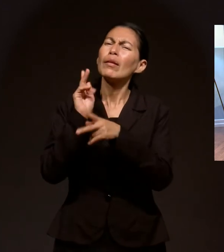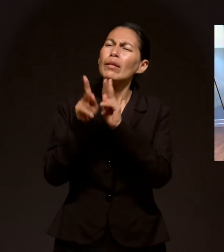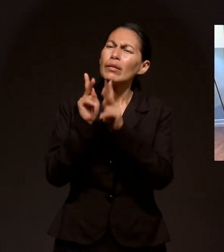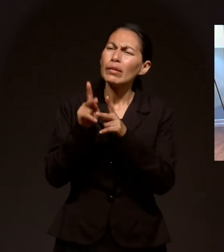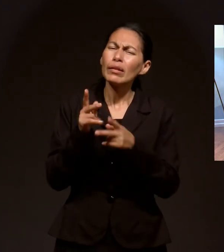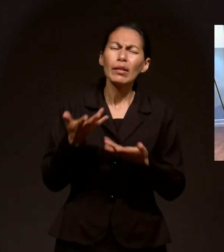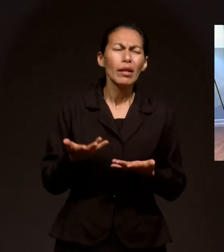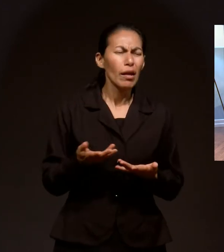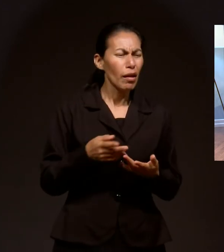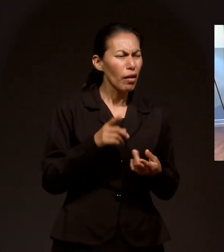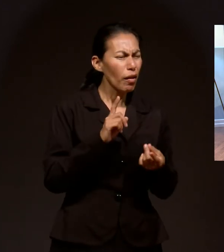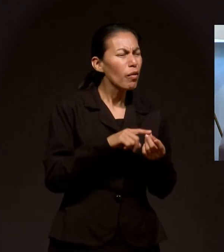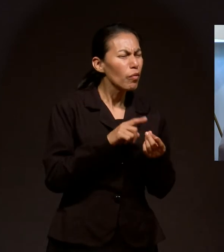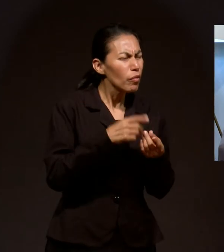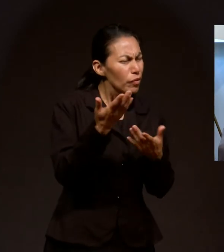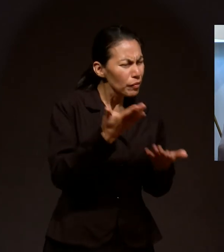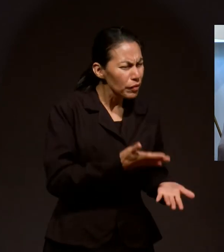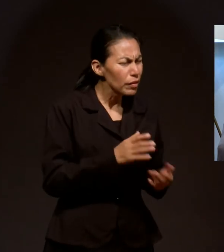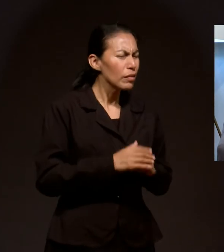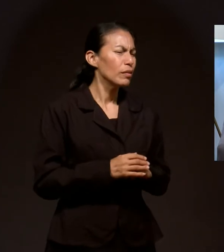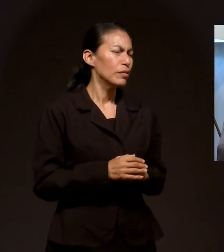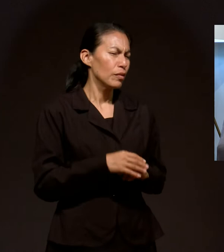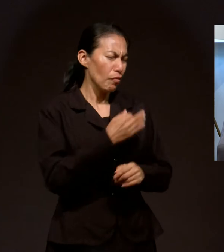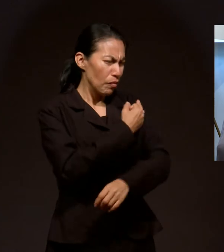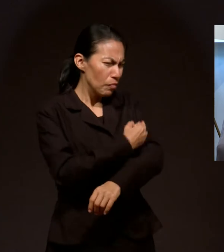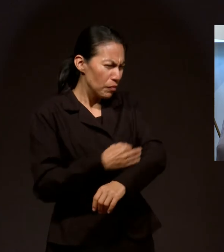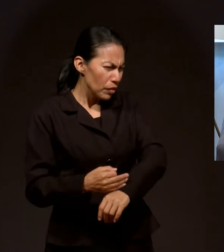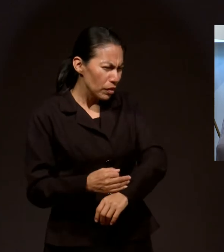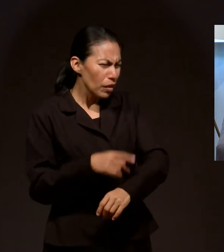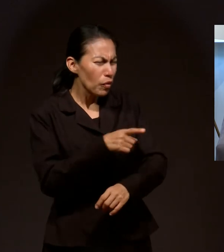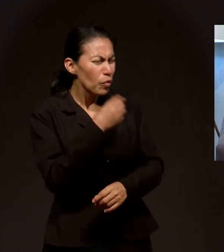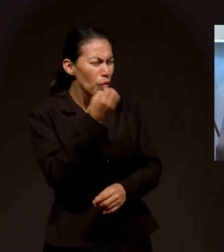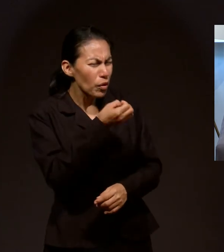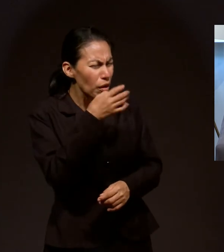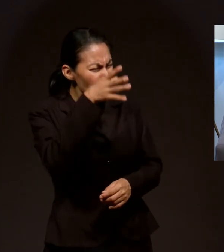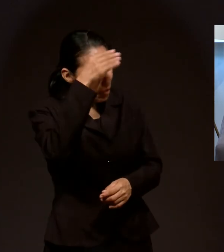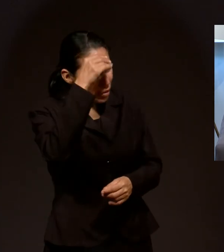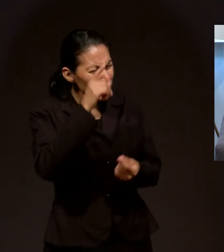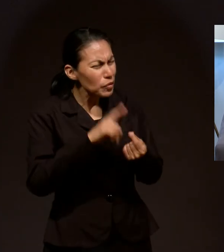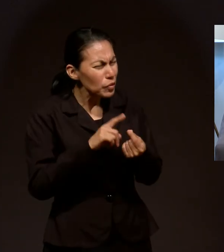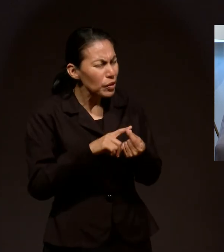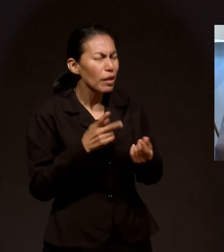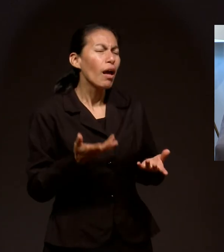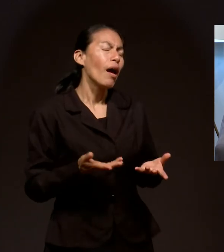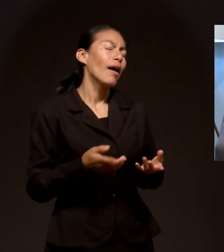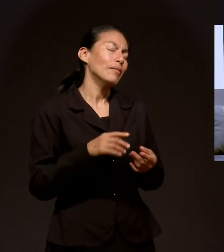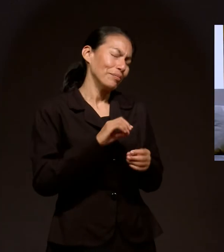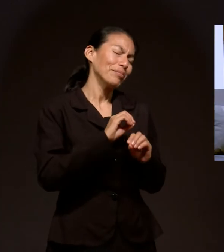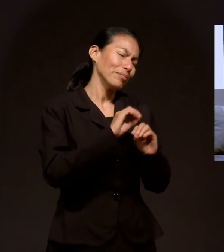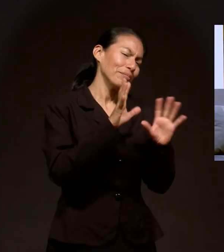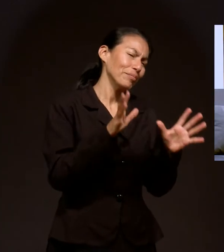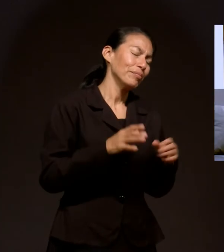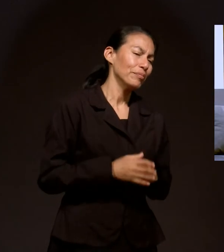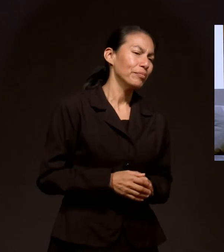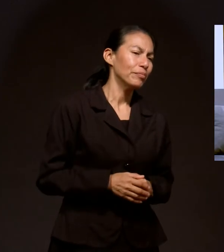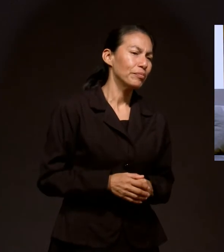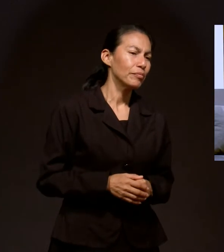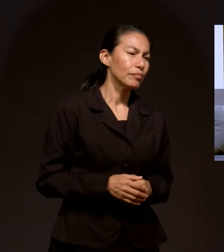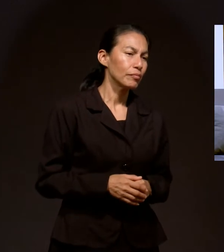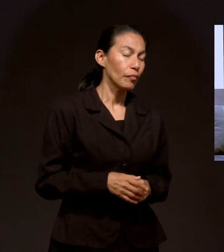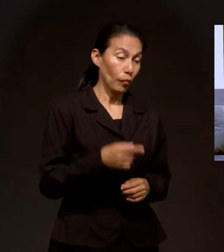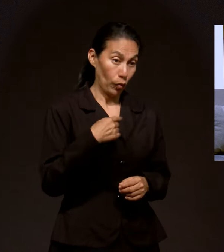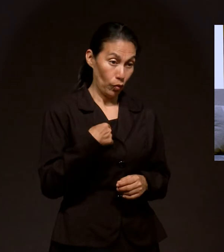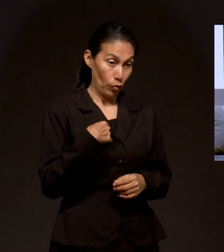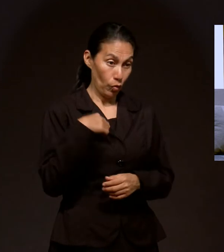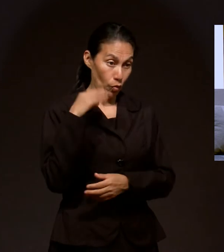Adrián. ¿De dónde eres? ¿De qué familia? ¿Dónde aprendiste a orar? Cuéntanos algo. Claro que sí. Bueno, mi nombre es Adrián Villamizar.